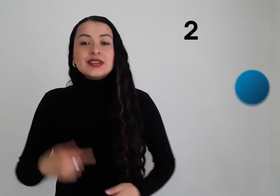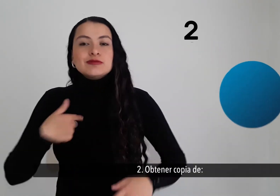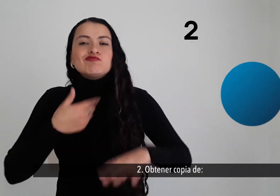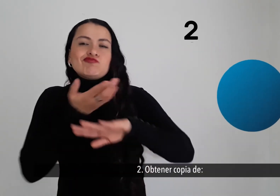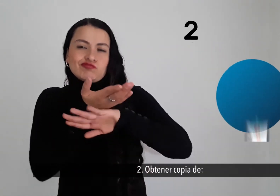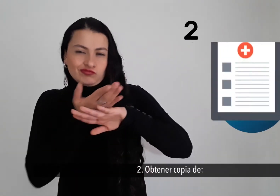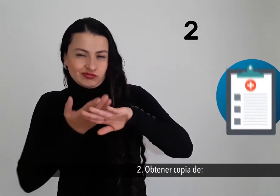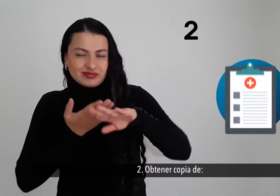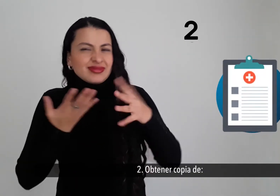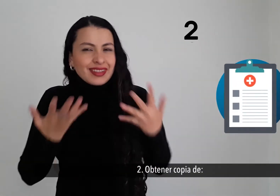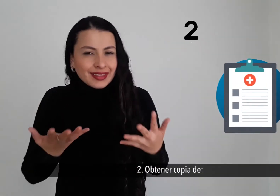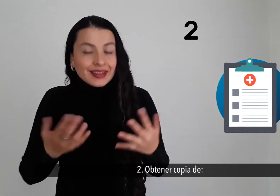Obtener copia de